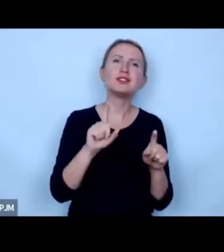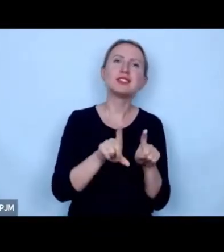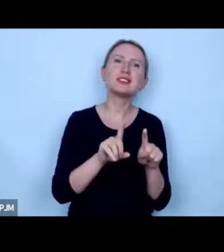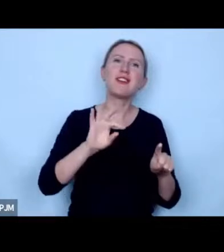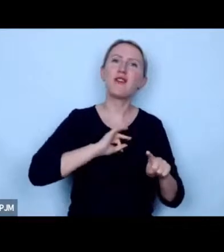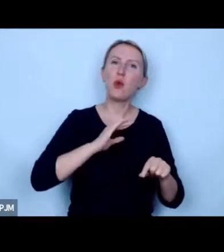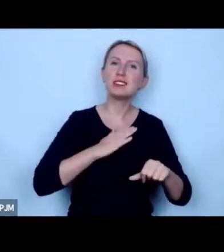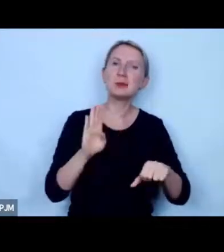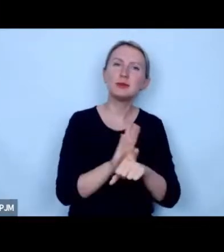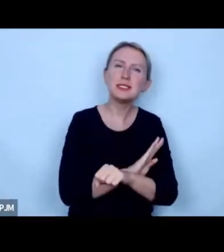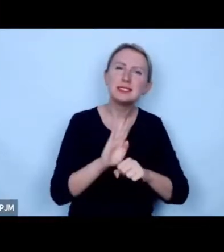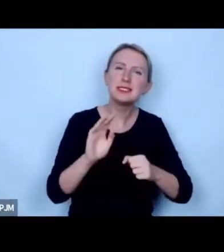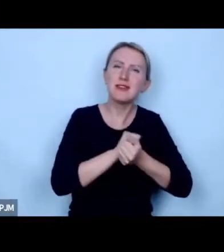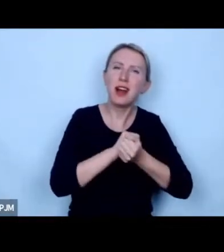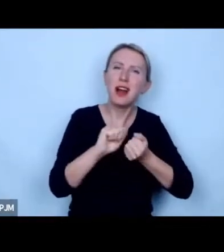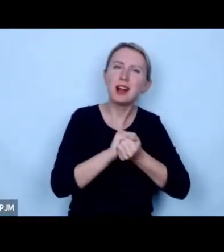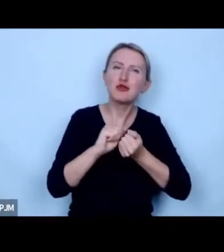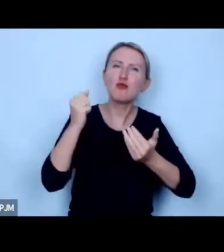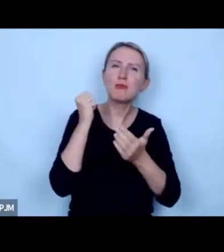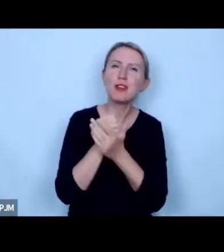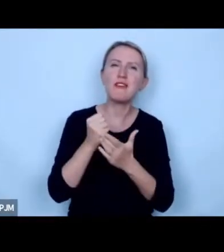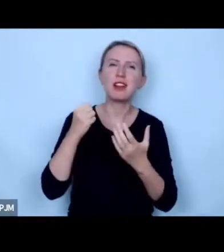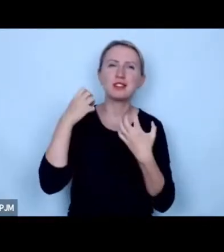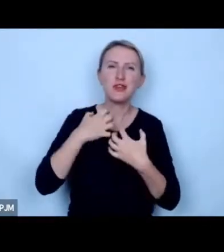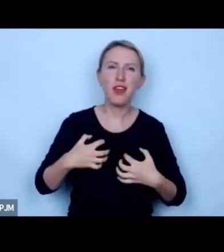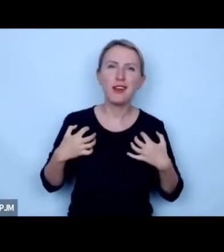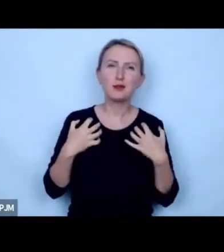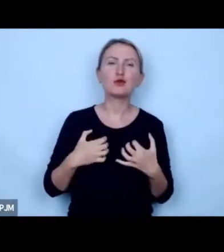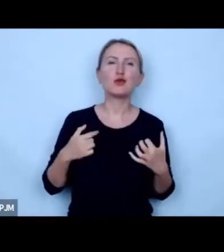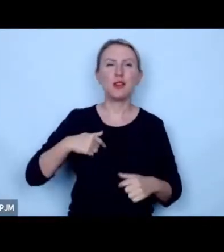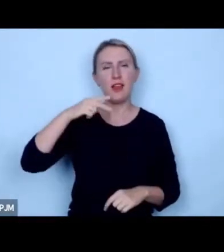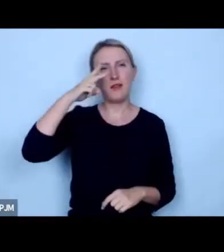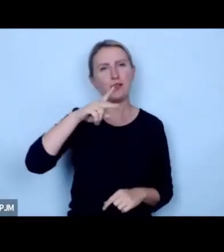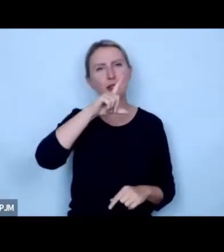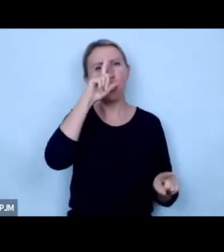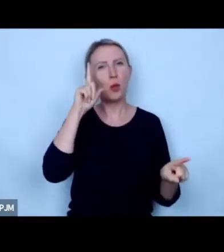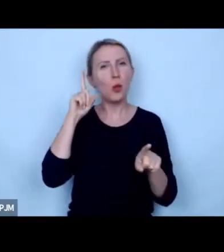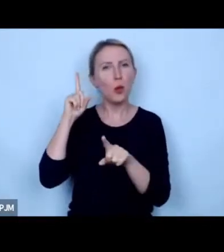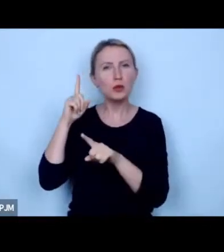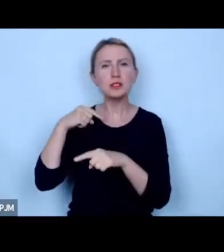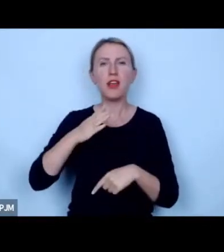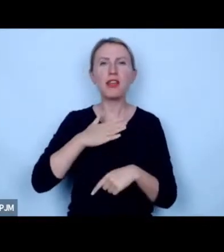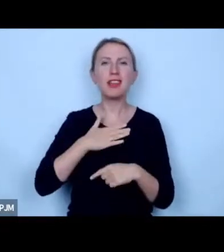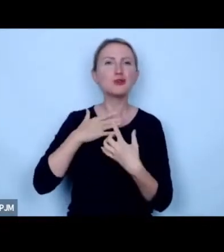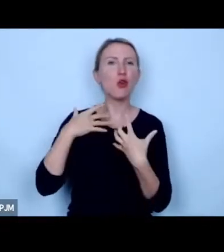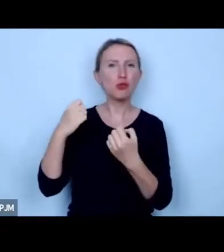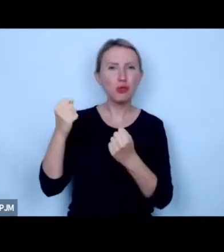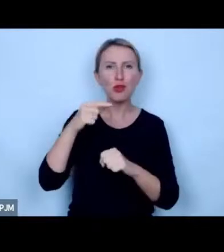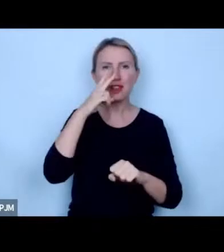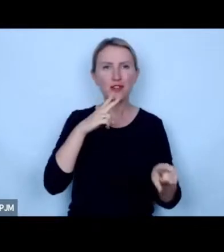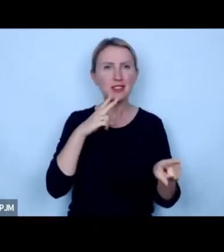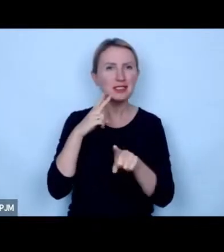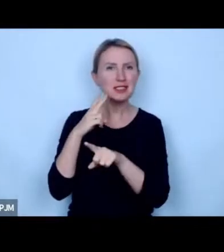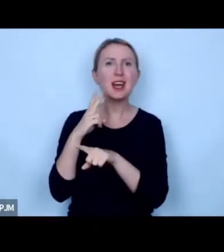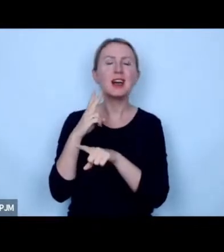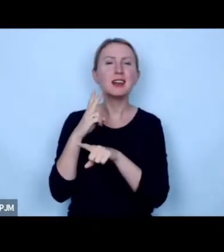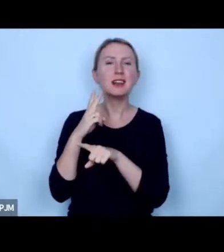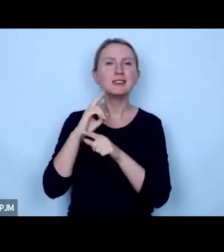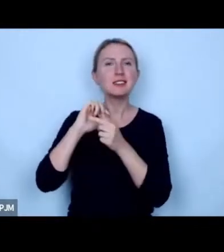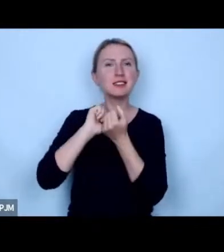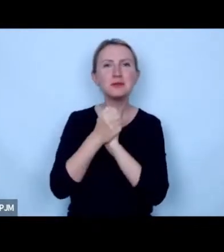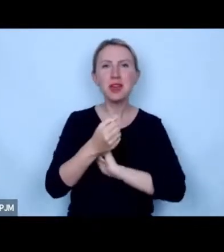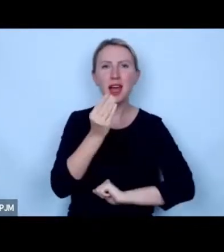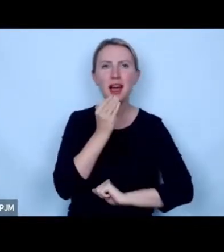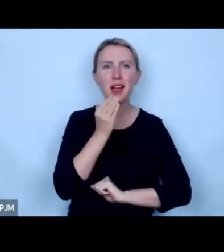własnym biznesem o te prawa zwierząt jest to jak widzę po ludziach po naszych odbiorcach te zmiany